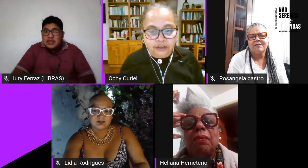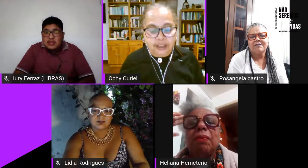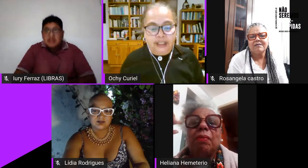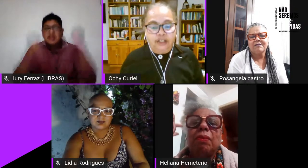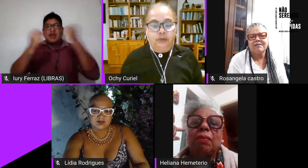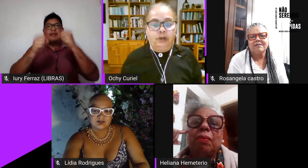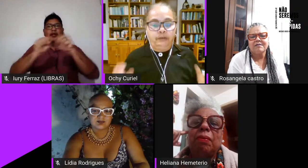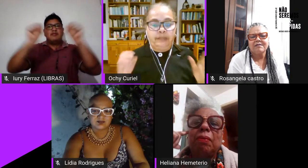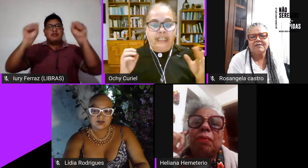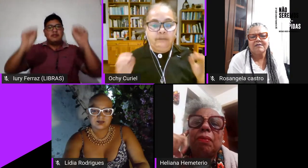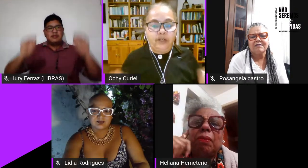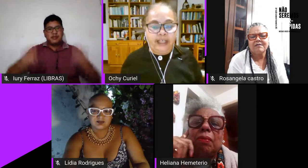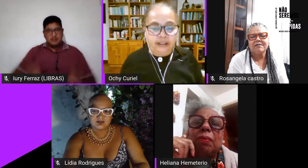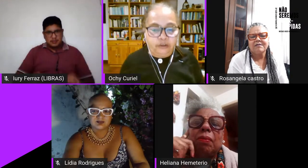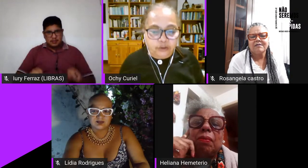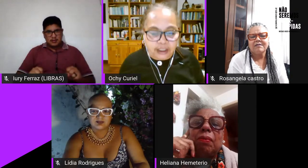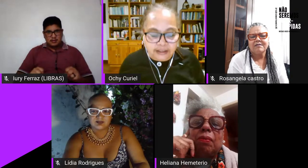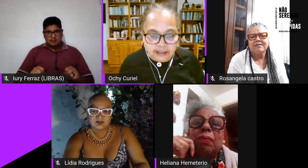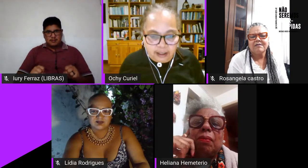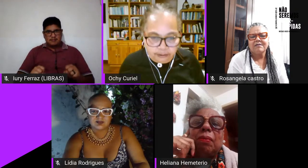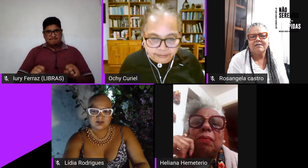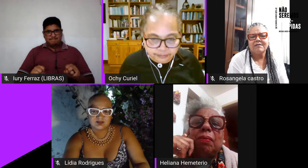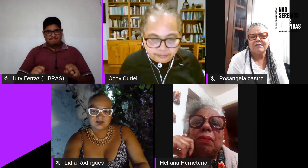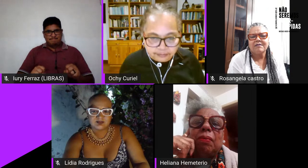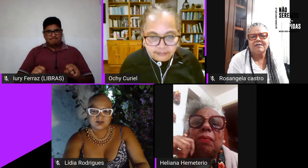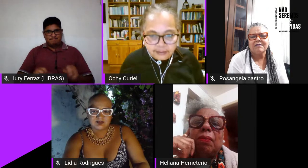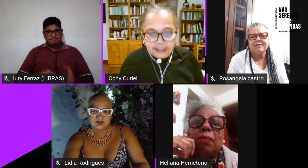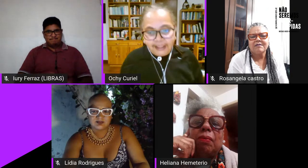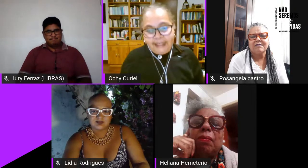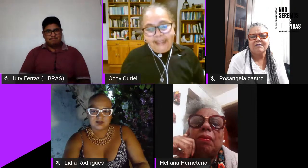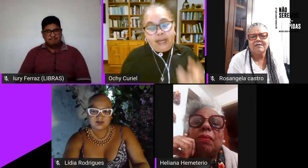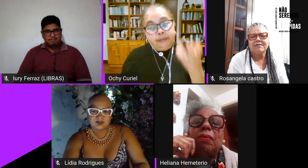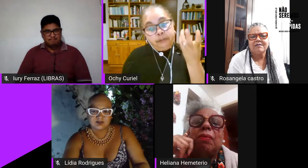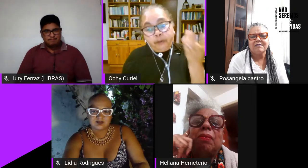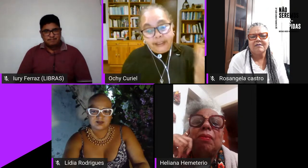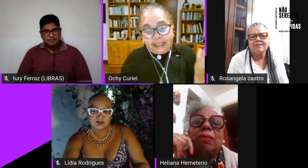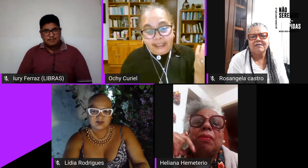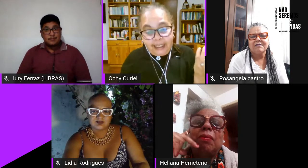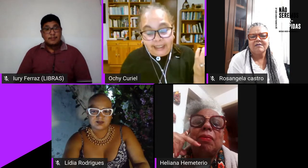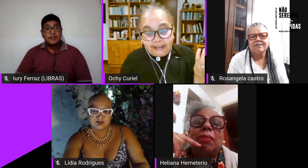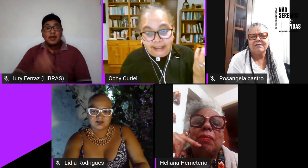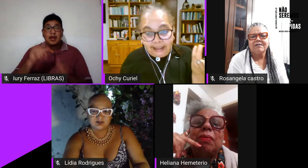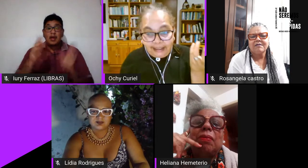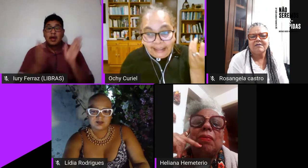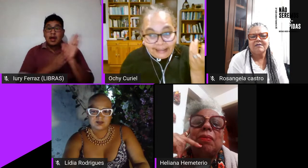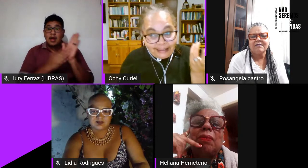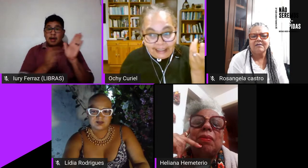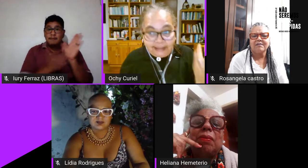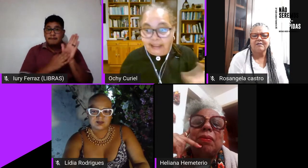dominação como o feminismo negro nos ensinou a proposta de